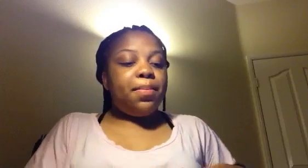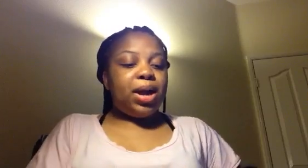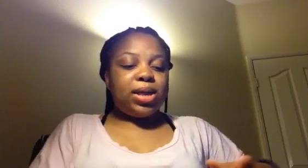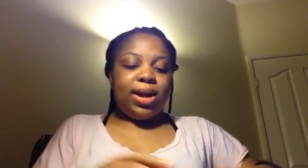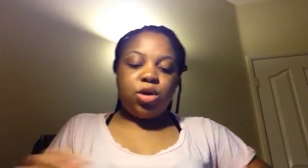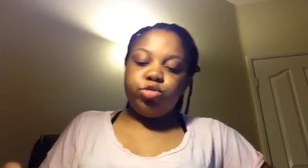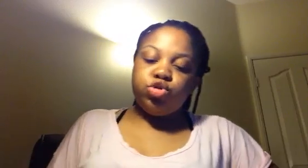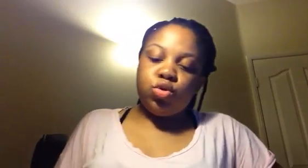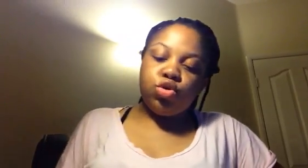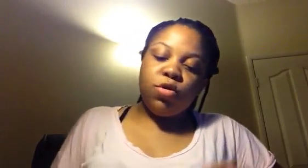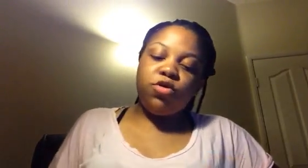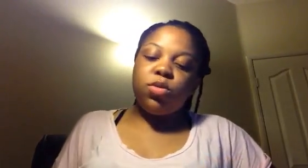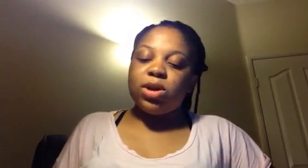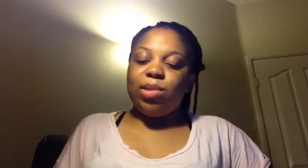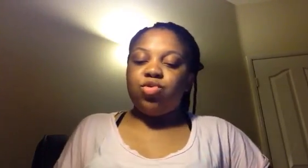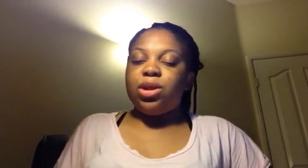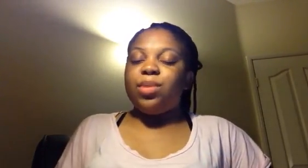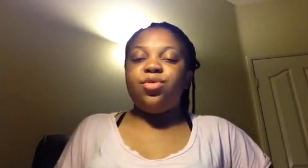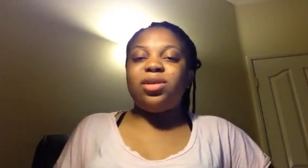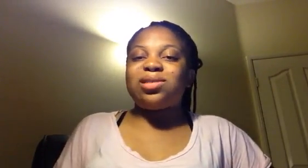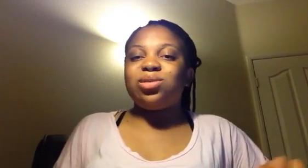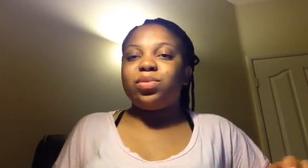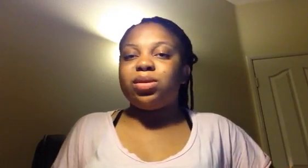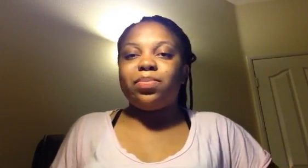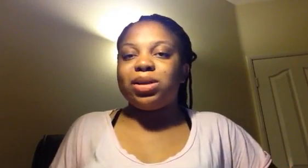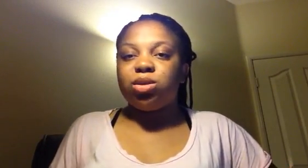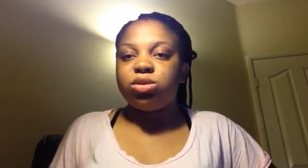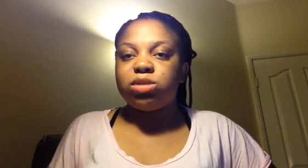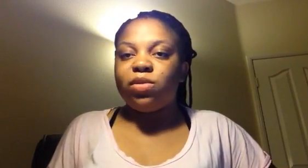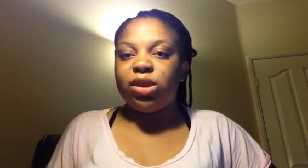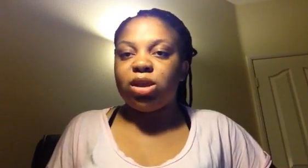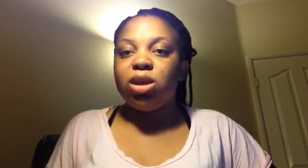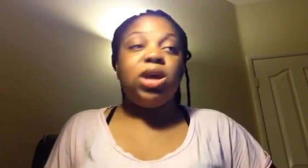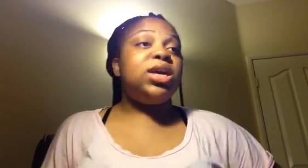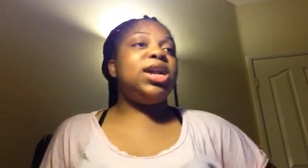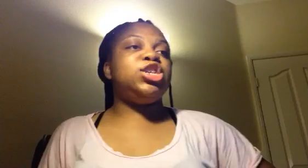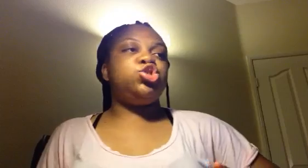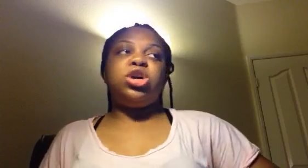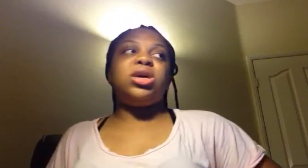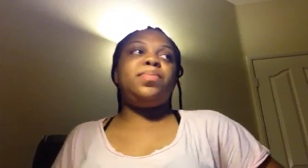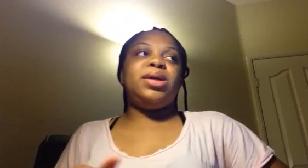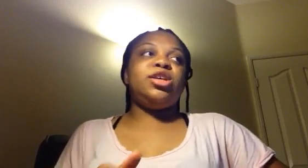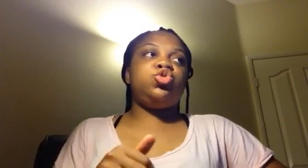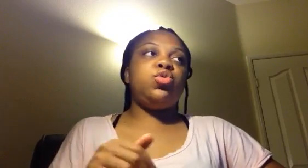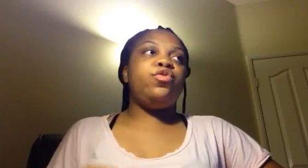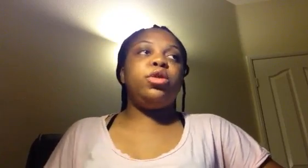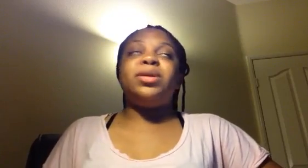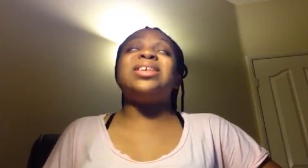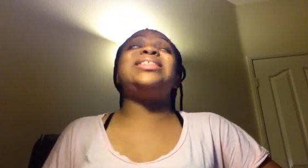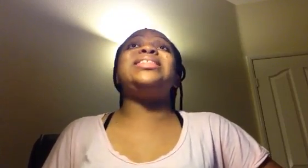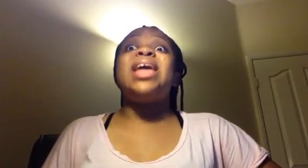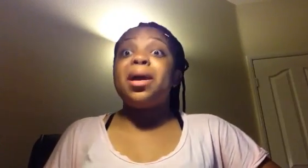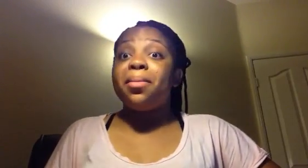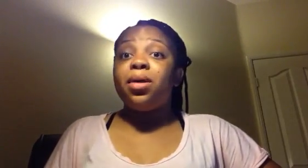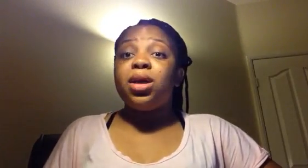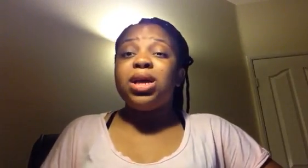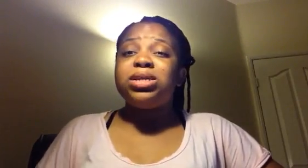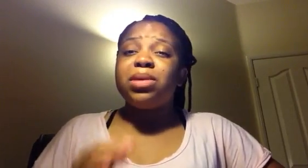Parlons d'aller en Coupe du Monde. Le football au Cameroun n'est plus un acte de patriotisme, en fait. Il y a les gens qui partaient de jouer au football parce que, damn, ils